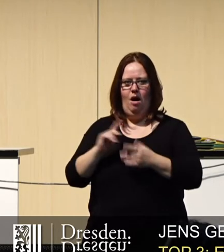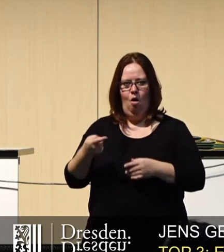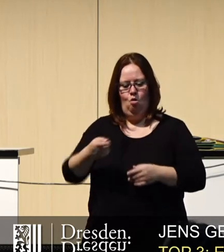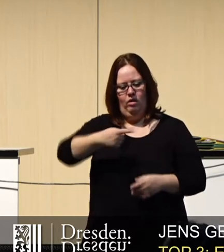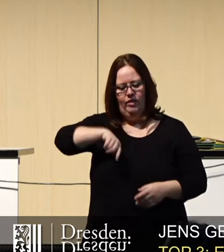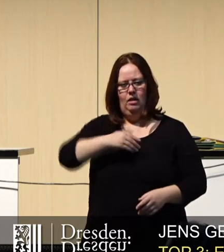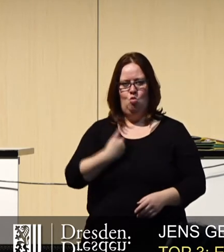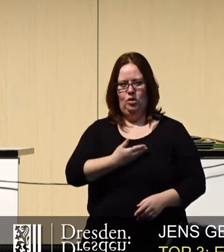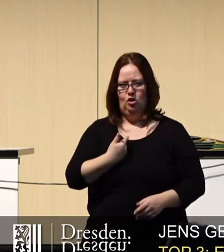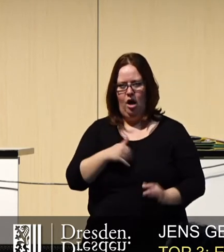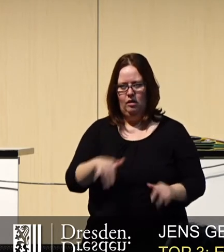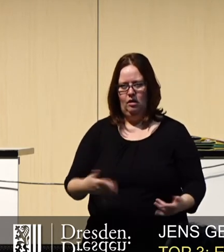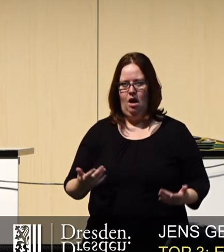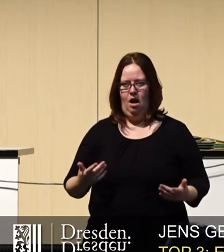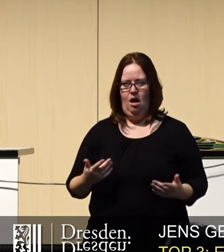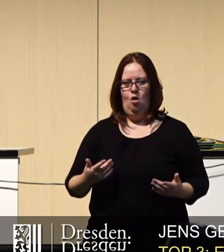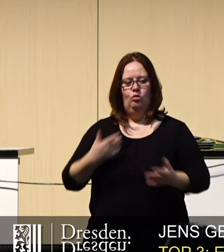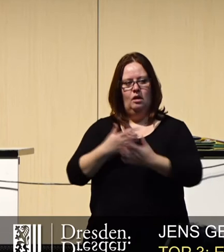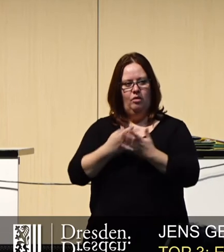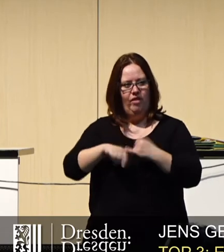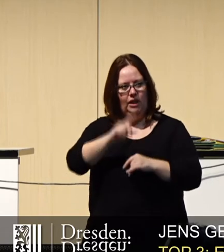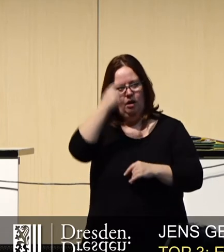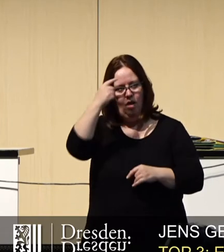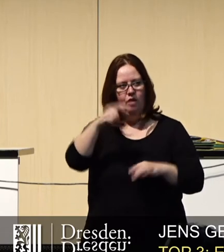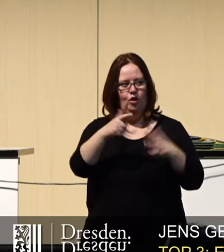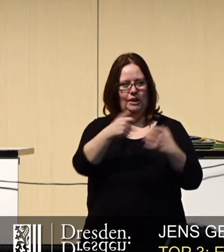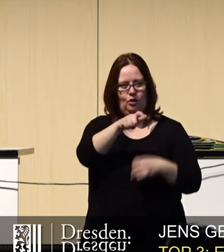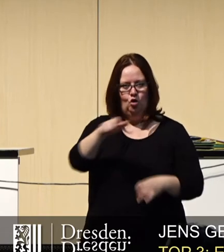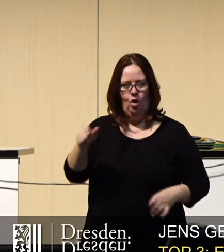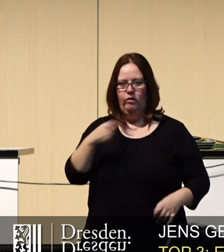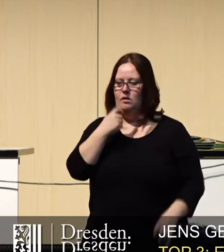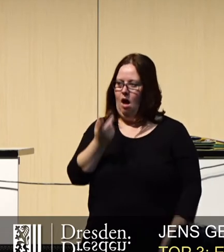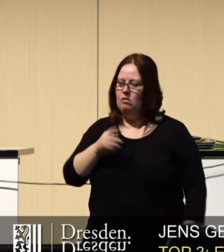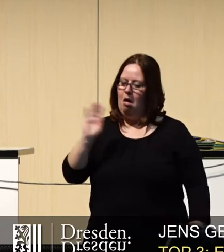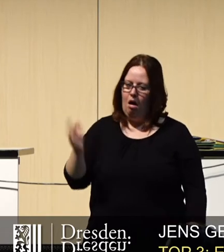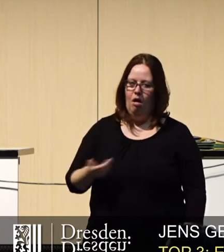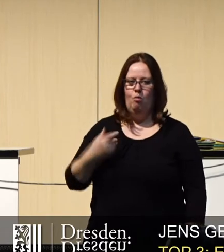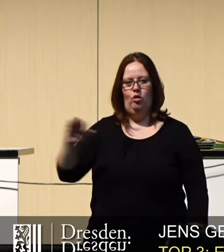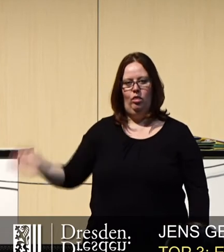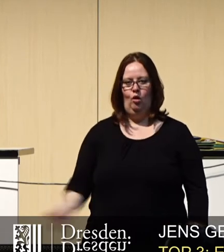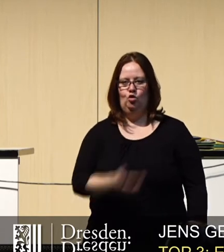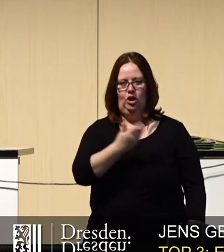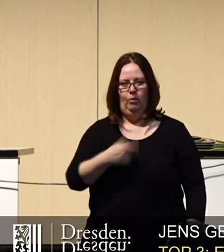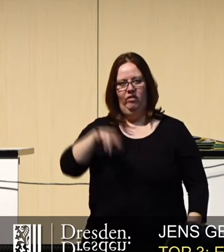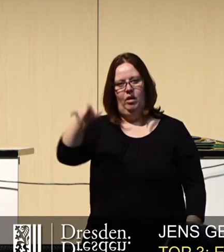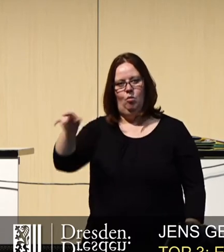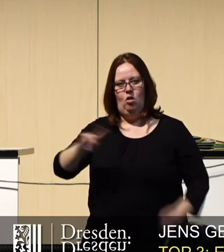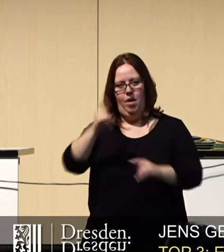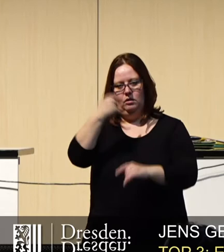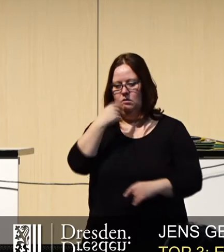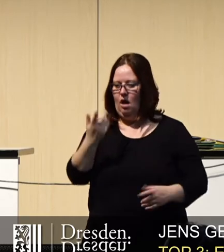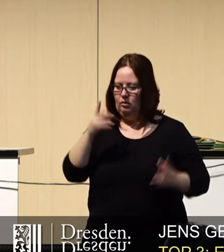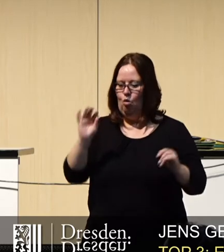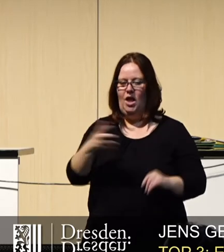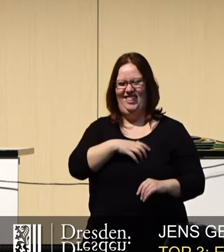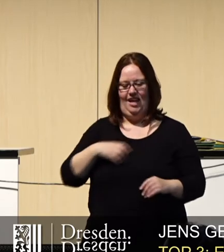Unsicherheit in der Bevölkerung besteht. Und wenn hier ein Rat von 70 Leuten einfach sagt, wir bestiegen das mal durch, der Bürgermeister sagt, wir